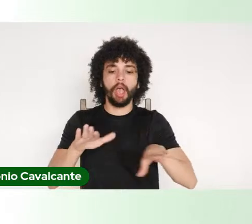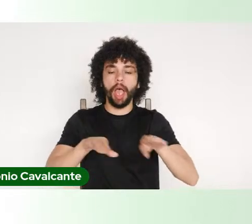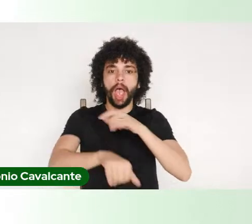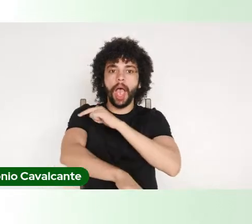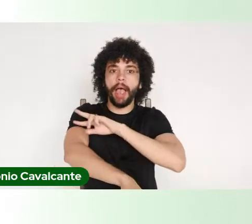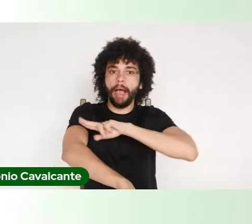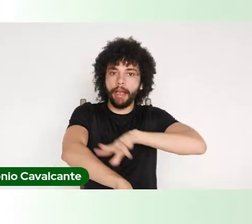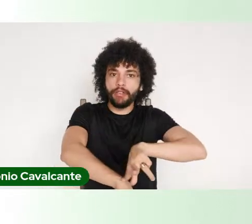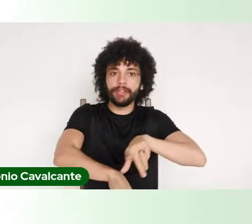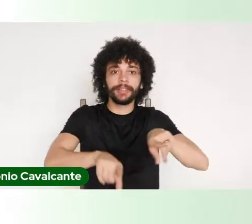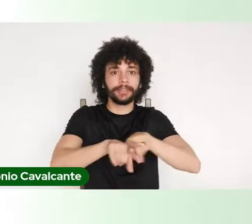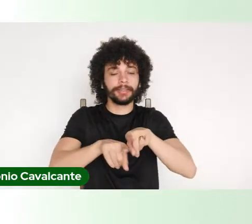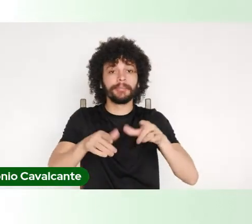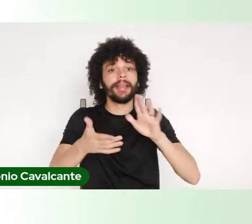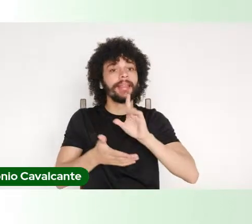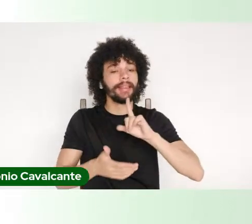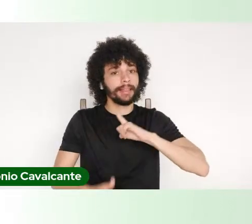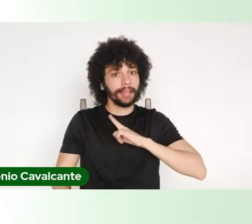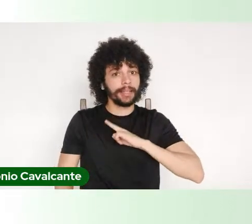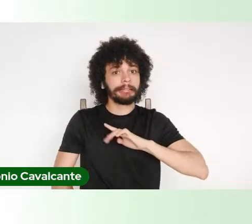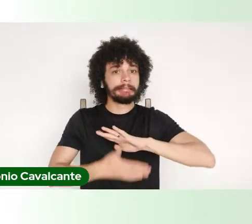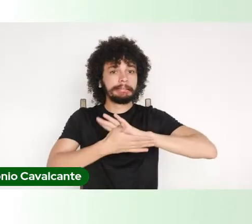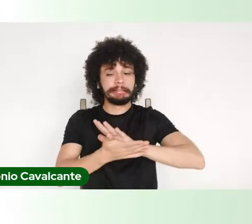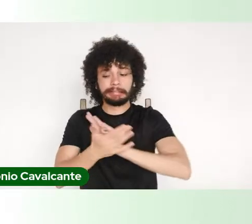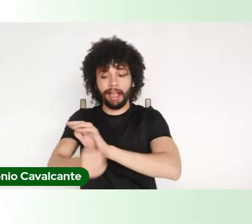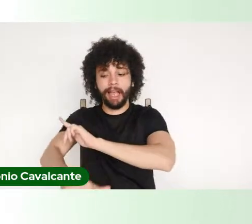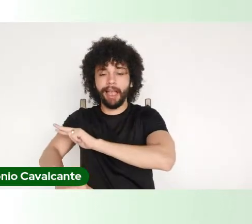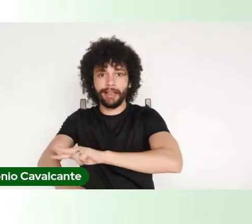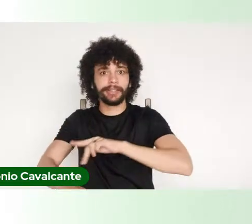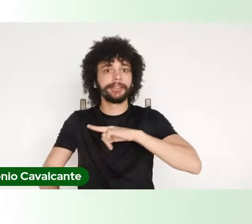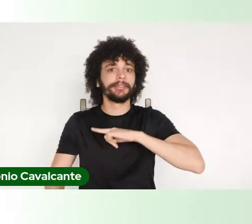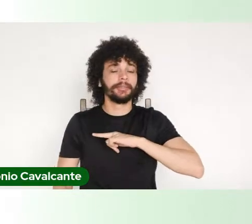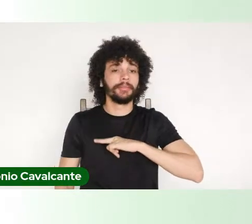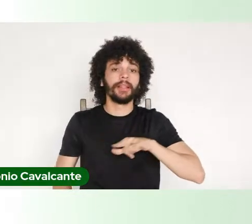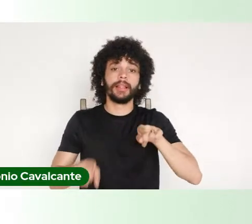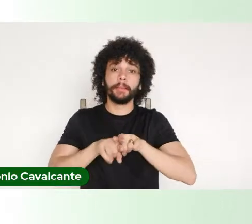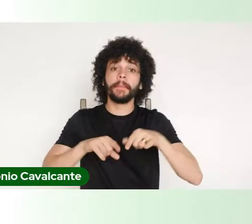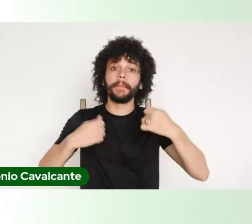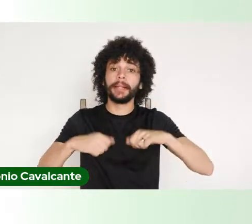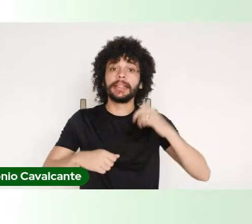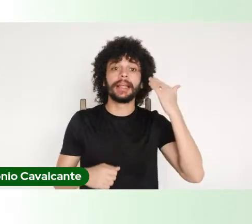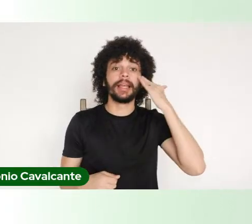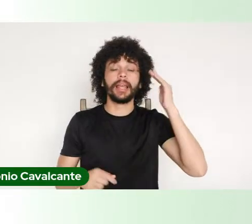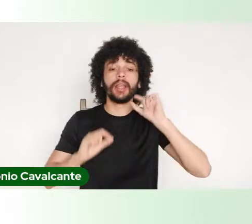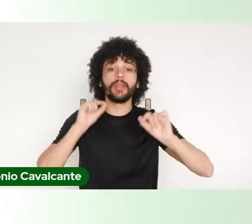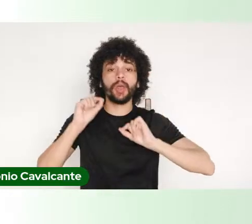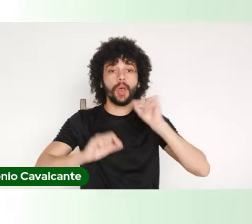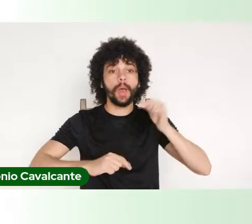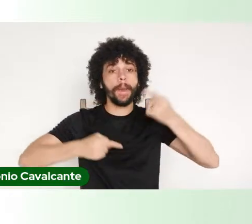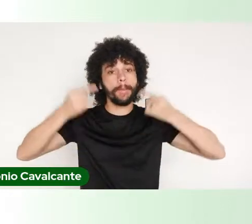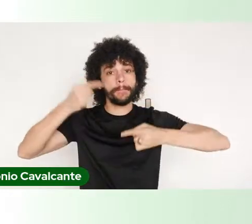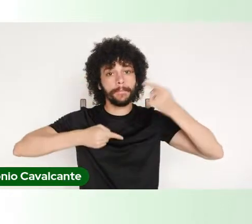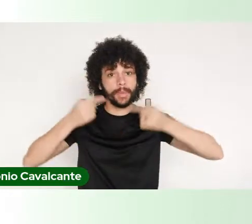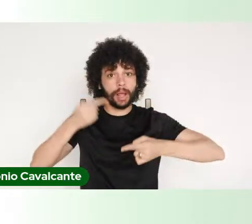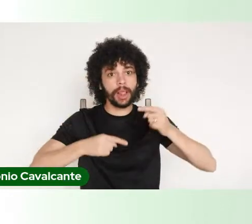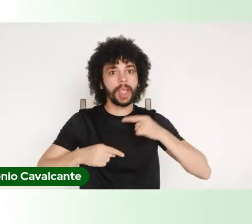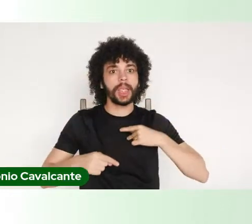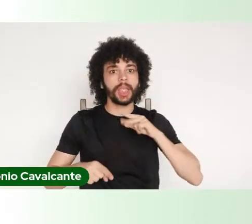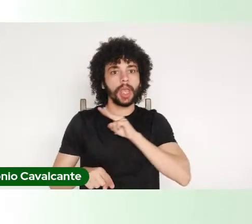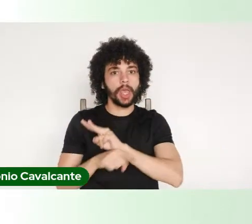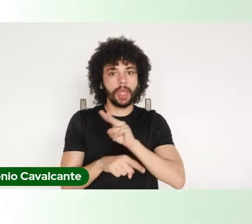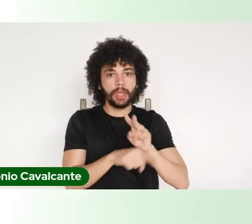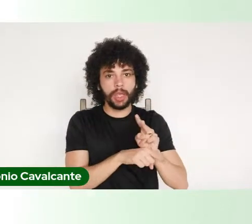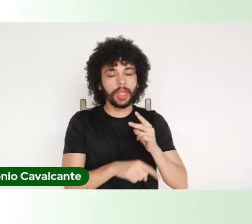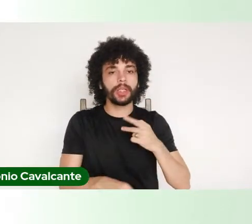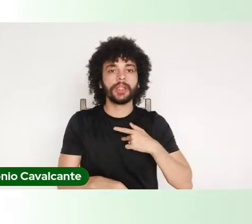há um racismo estrutural, num país que precisa entender a necessidade de políticas de compensação, como as políticas